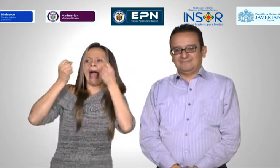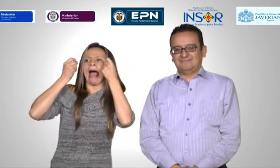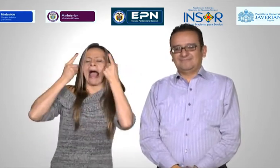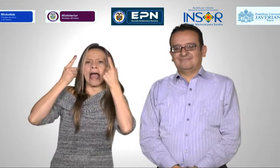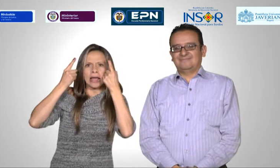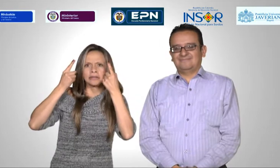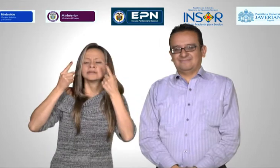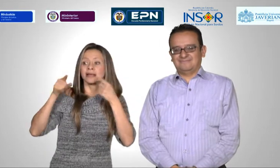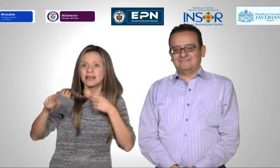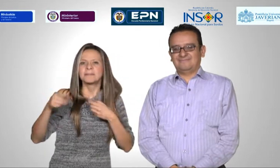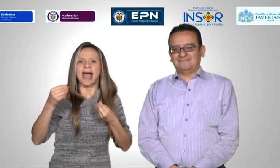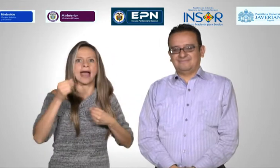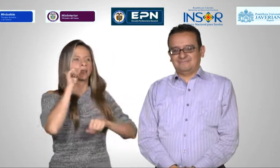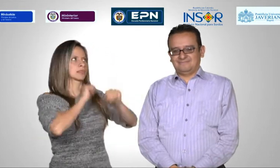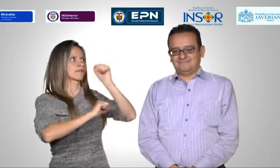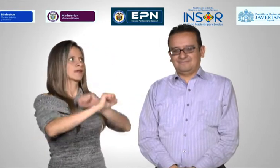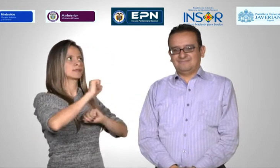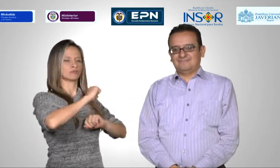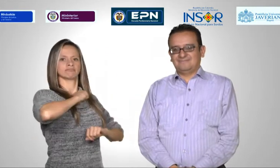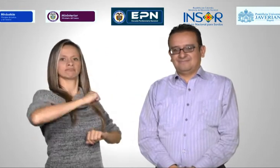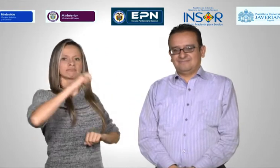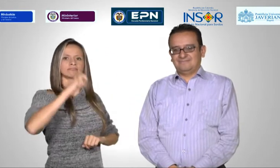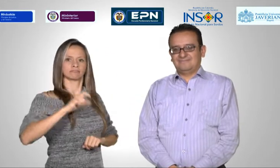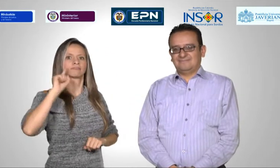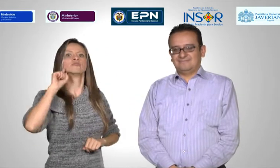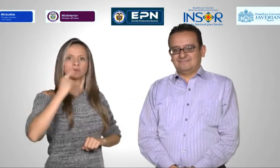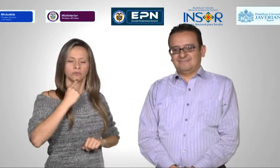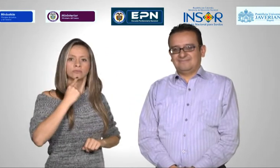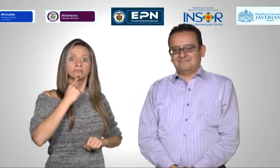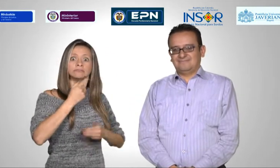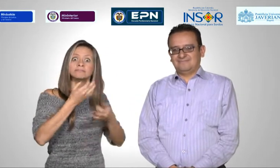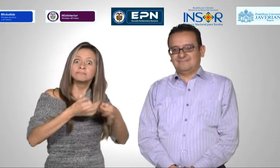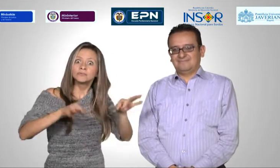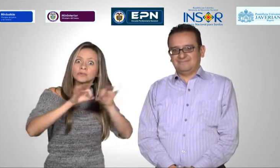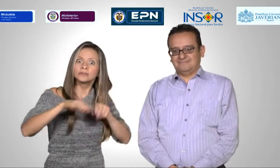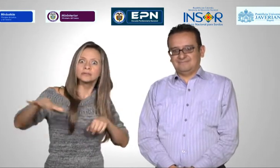Recuerde, su asistencia y participación es muy importante para nosotros